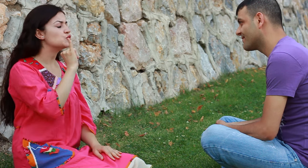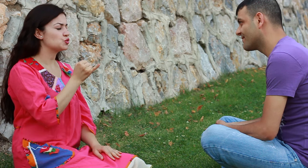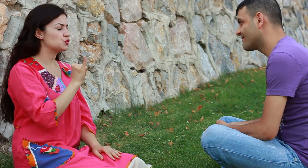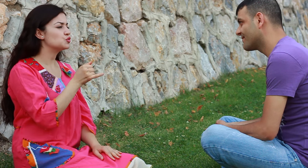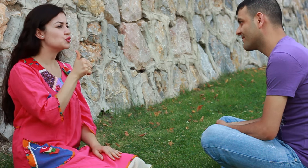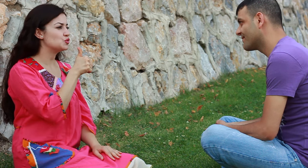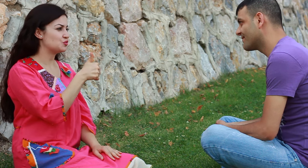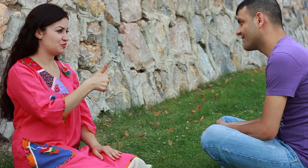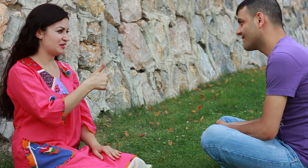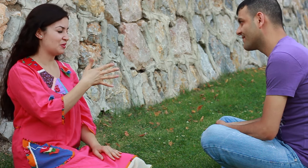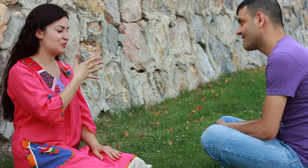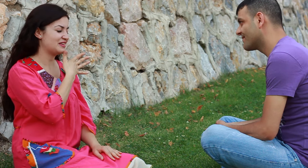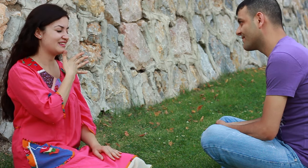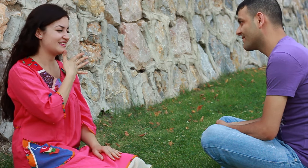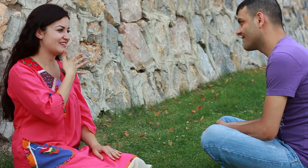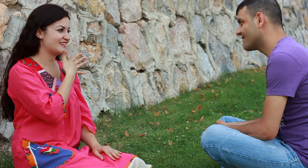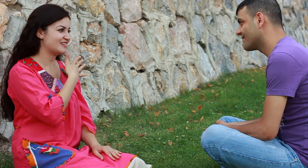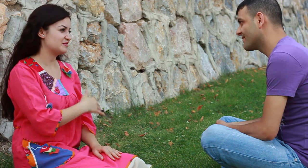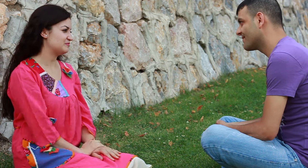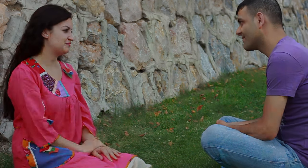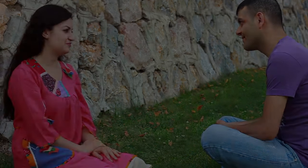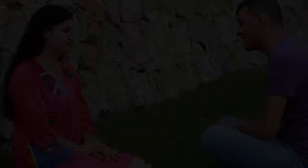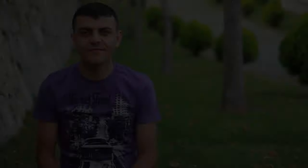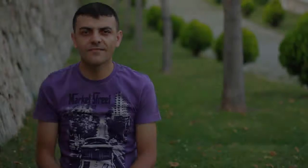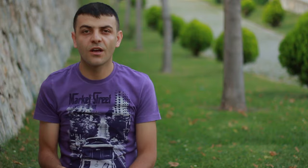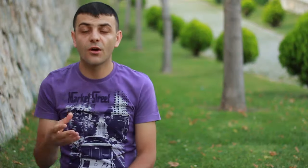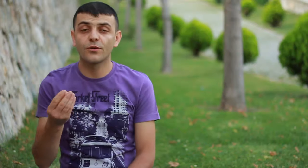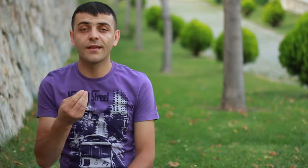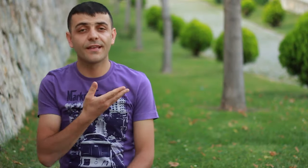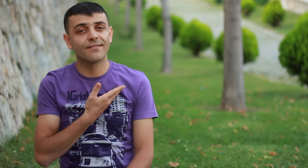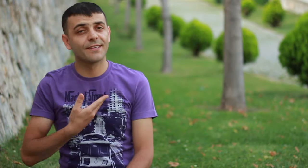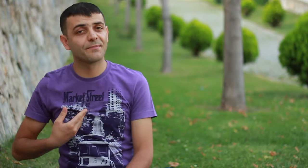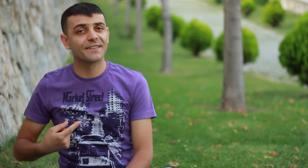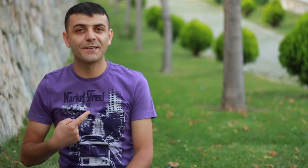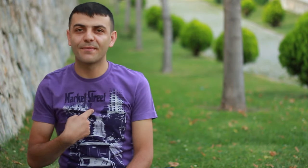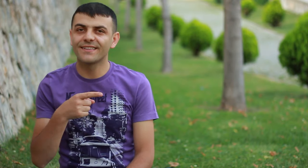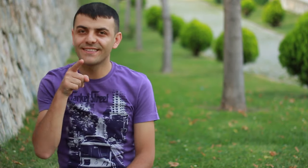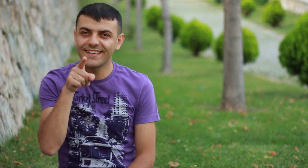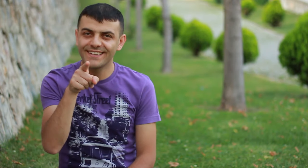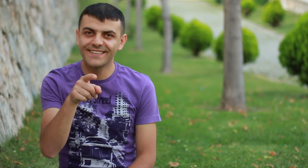kötü günümde bile Öyle sevdim ki ben seni